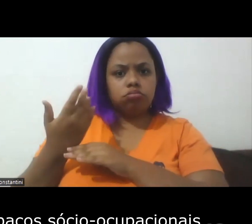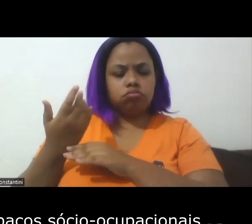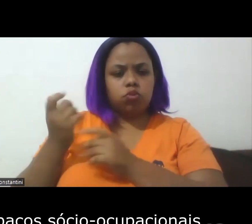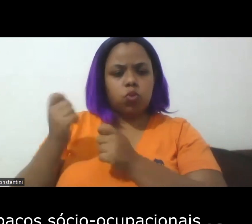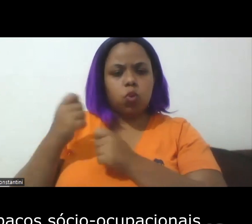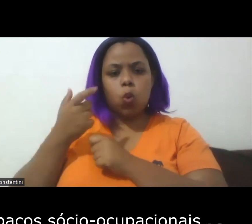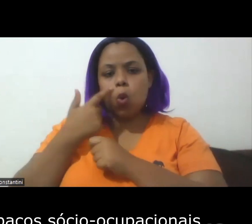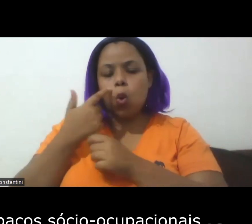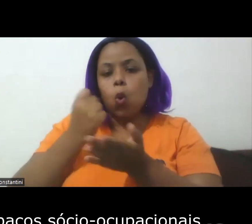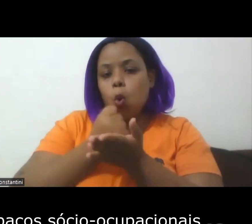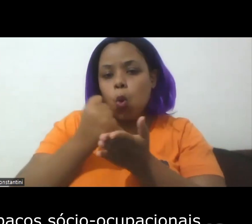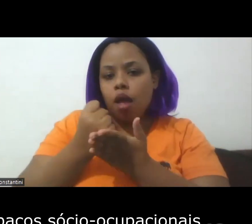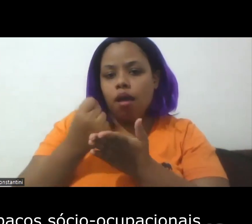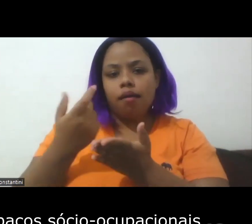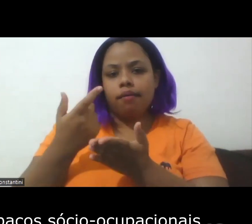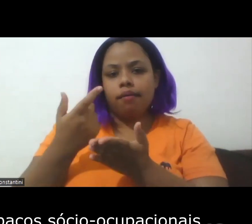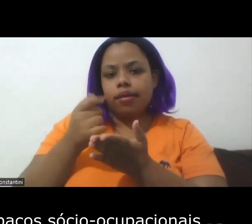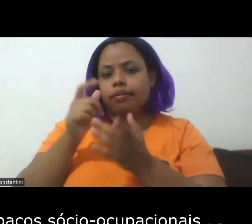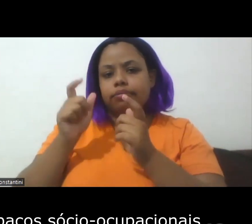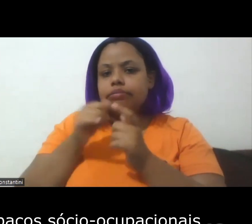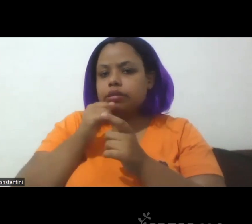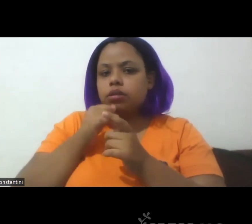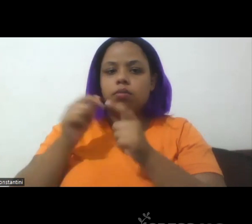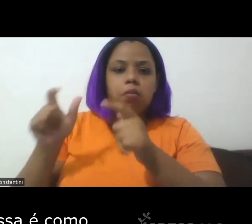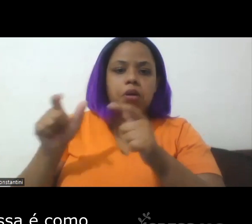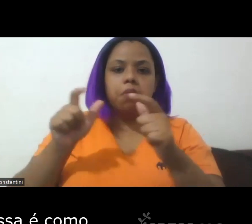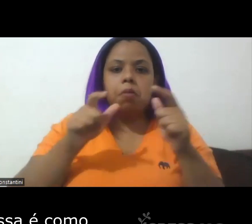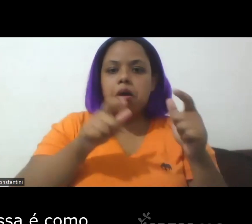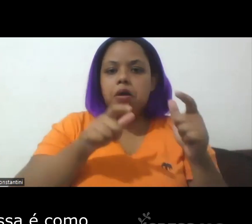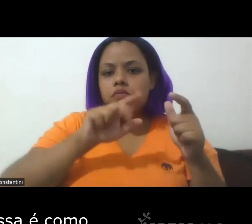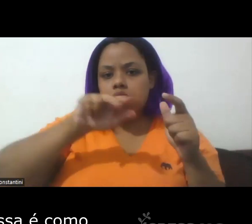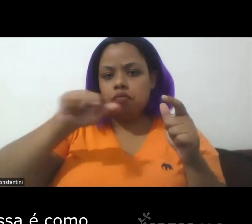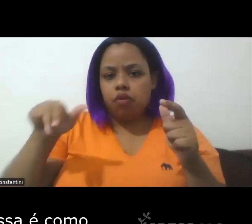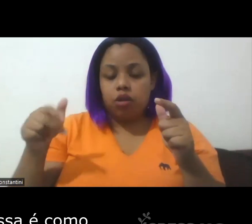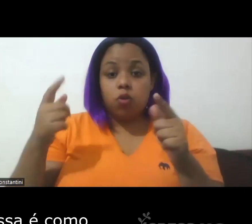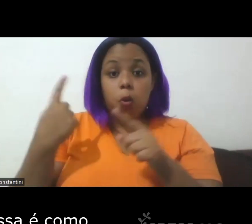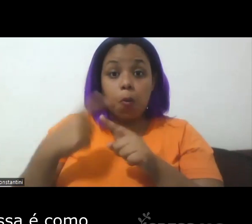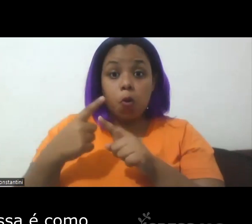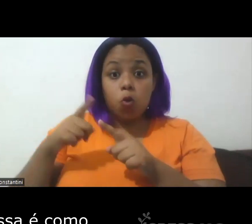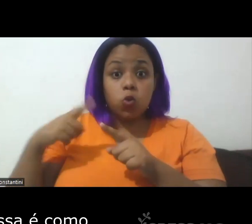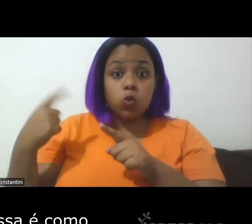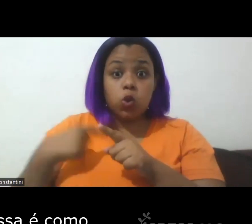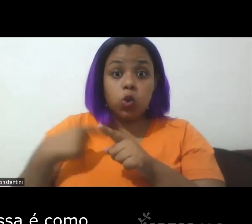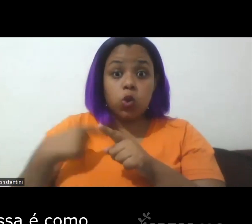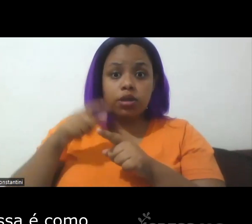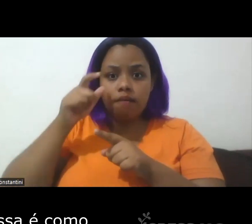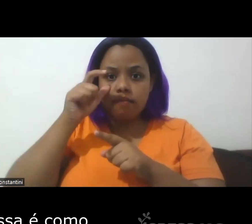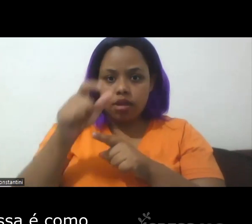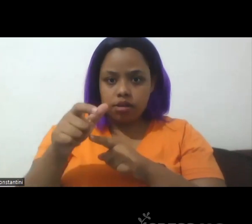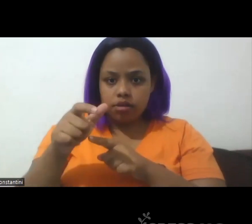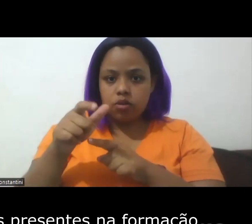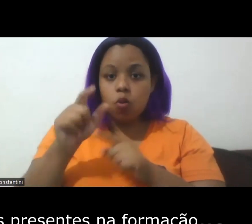contratação em diferentes espaços socio-ocupacionais. o que nos interessa é como